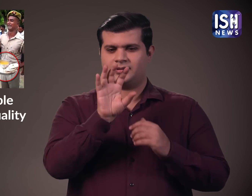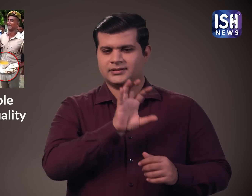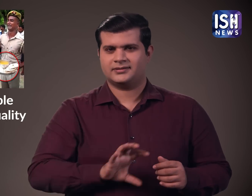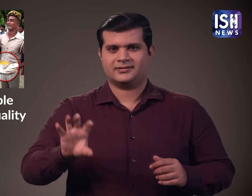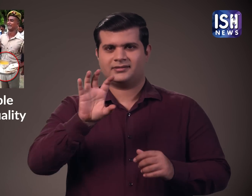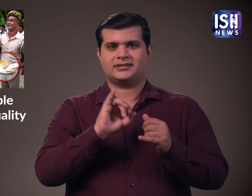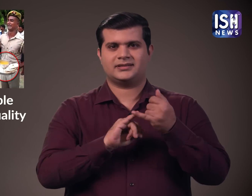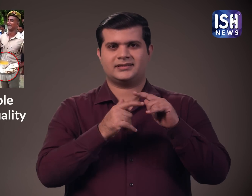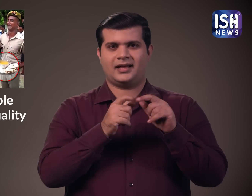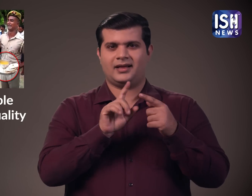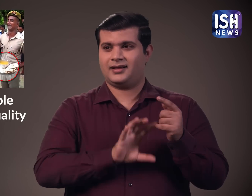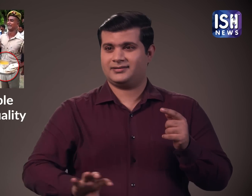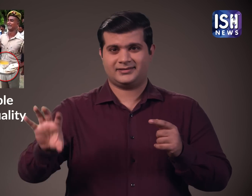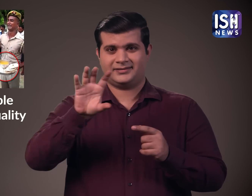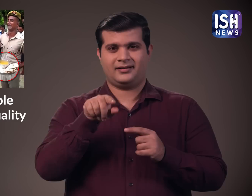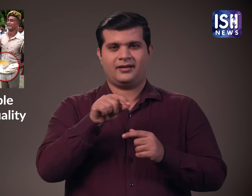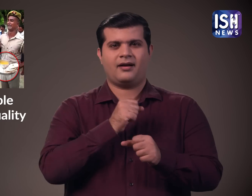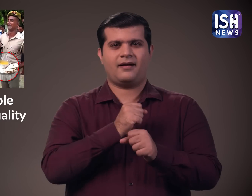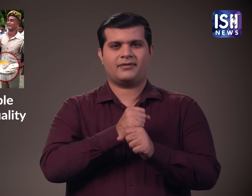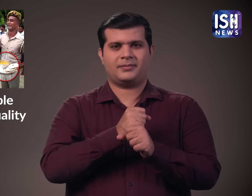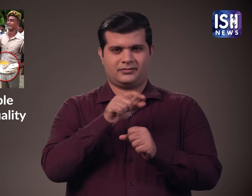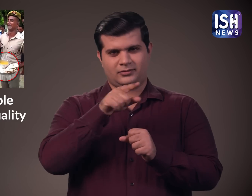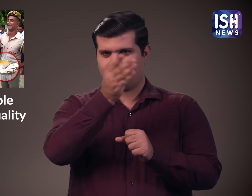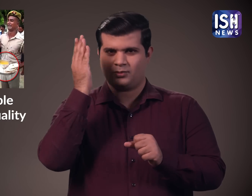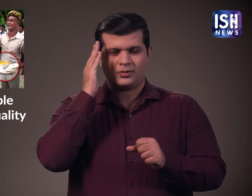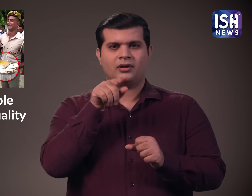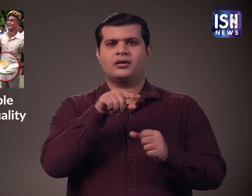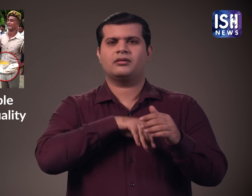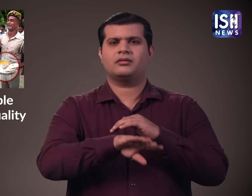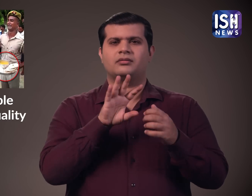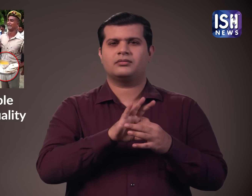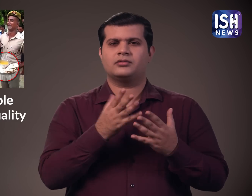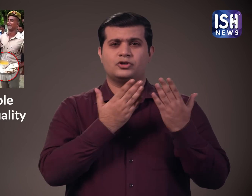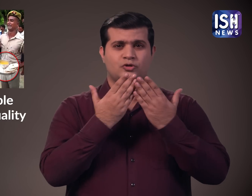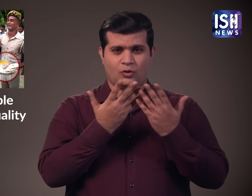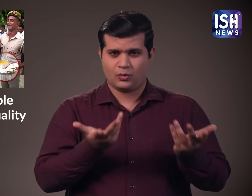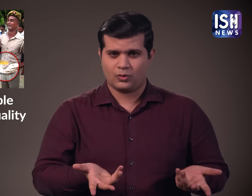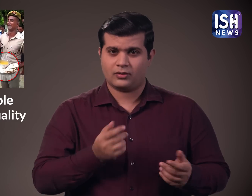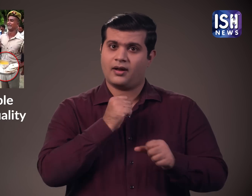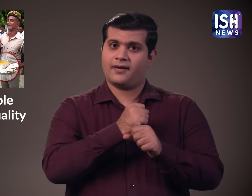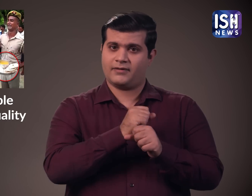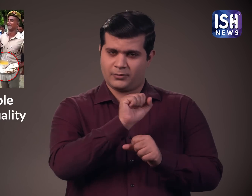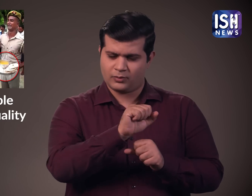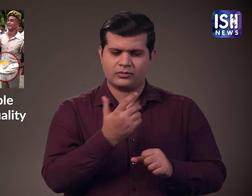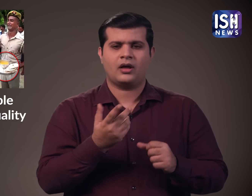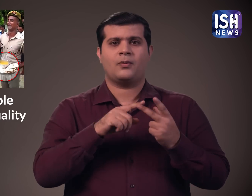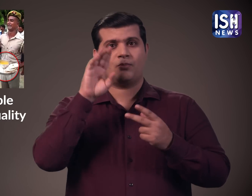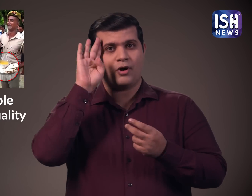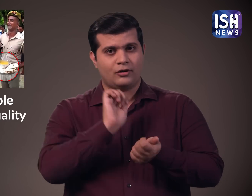आप सभी जानते हैं कि राज्य सरकार की सुविधाओं जैसे स्कूल, पुलिस मैस,